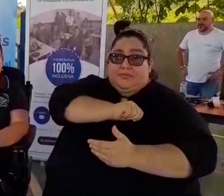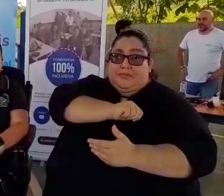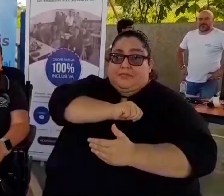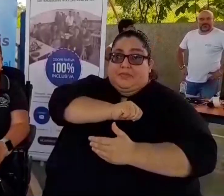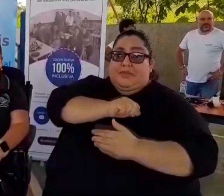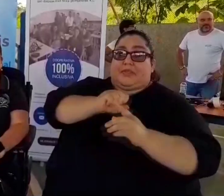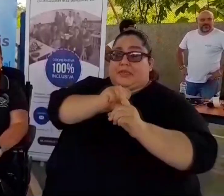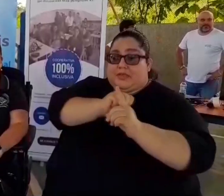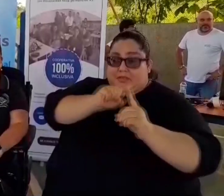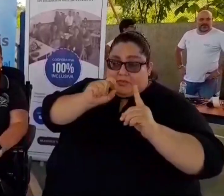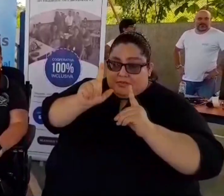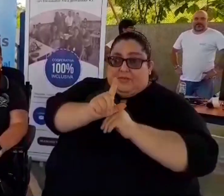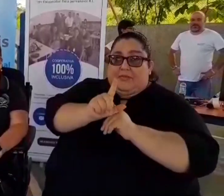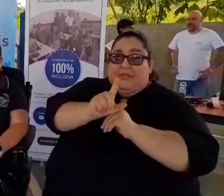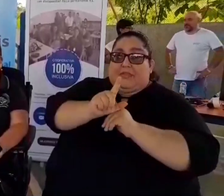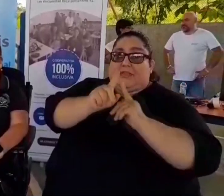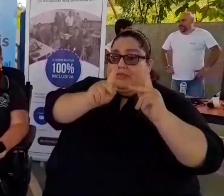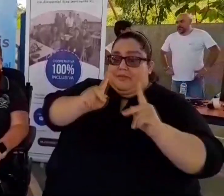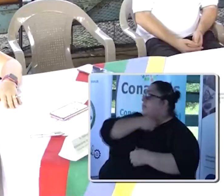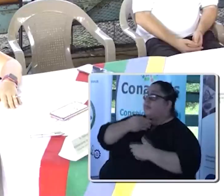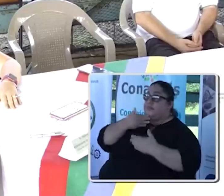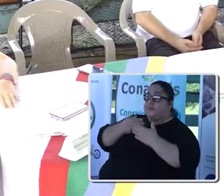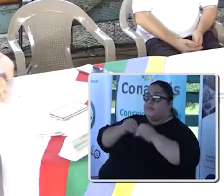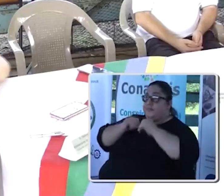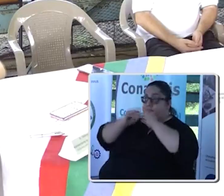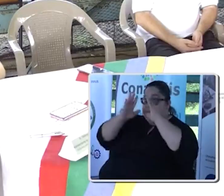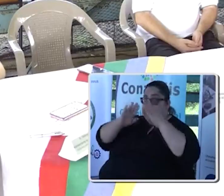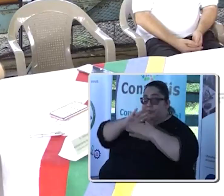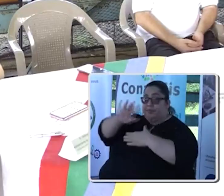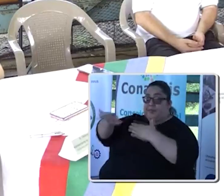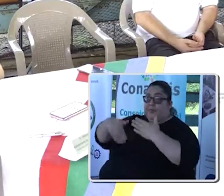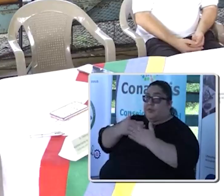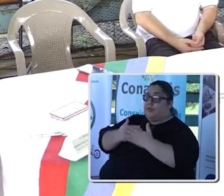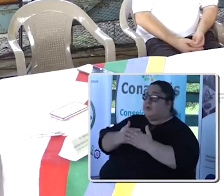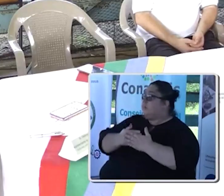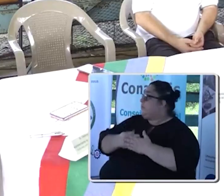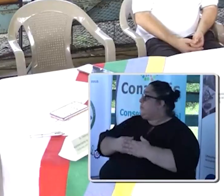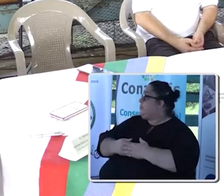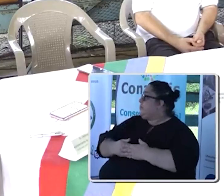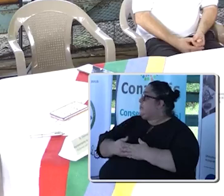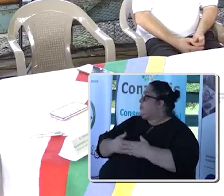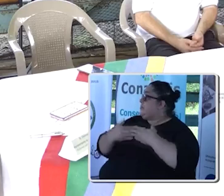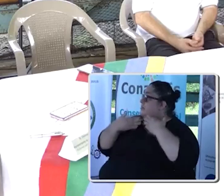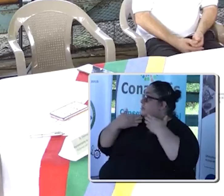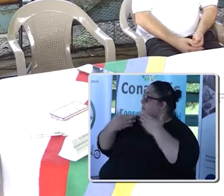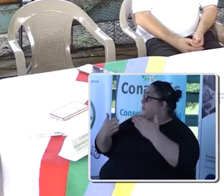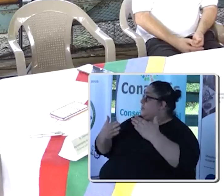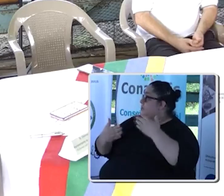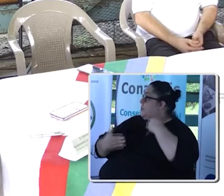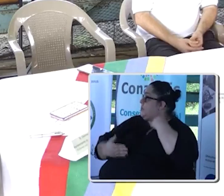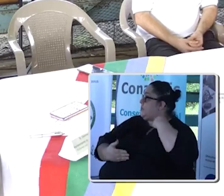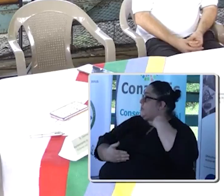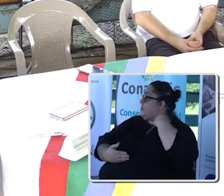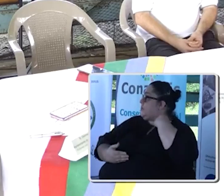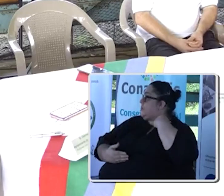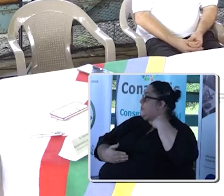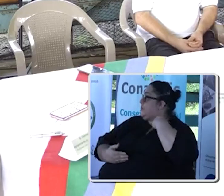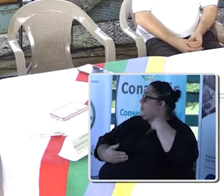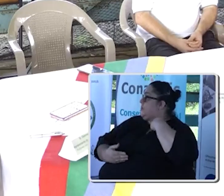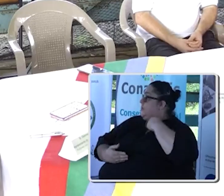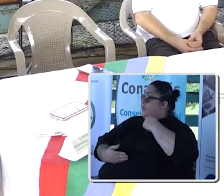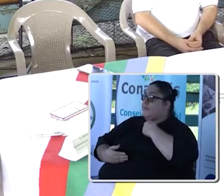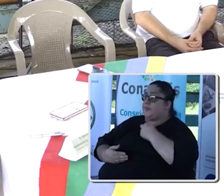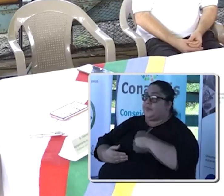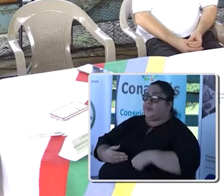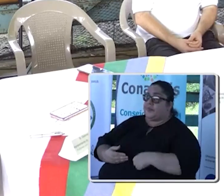discapacidad en todos los espacios Para poder tomar decisiones Entonces